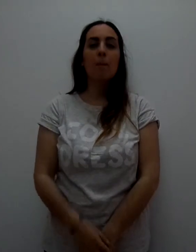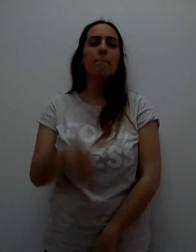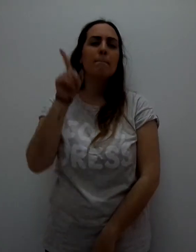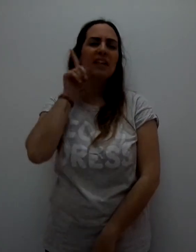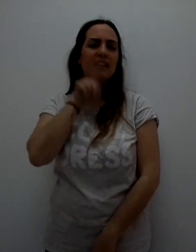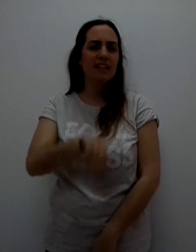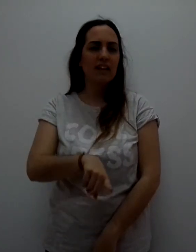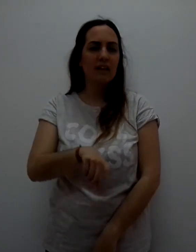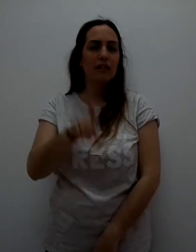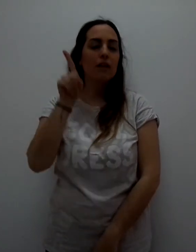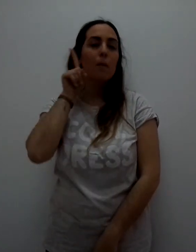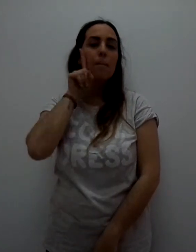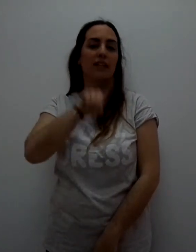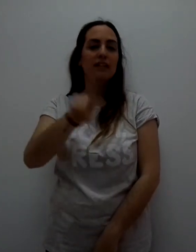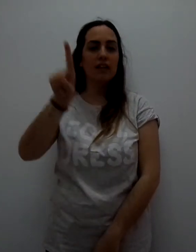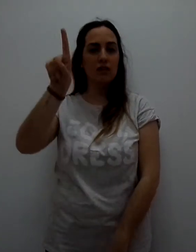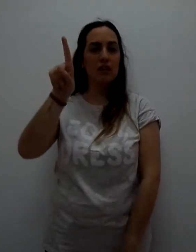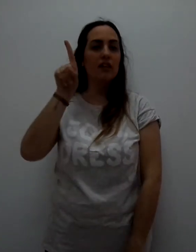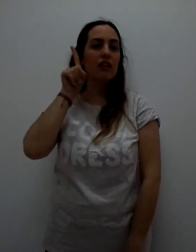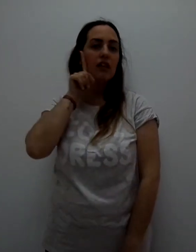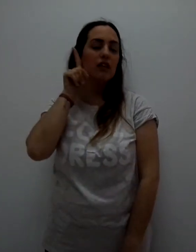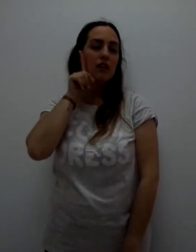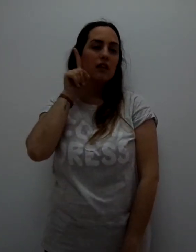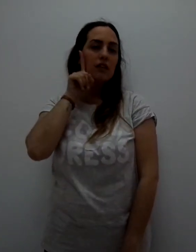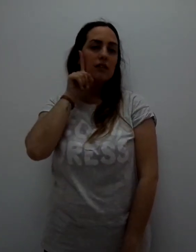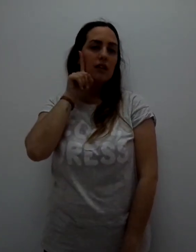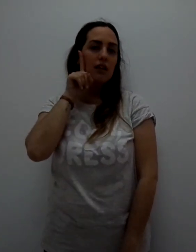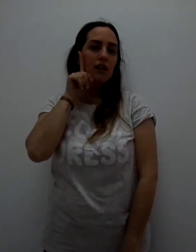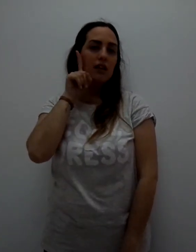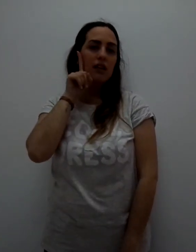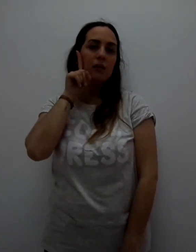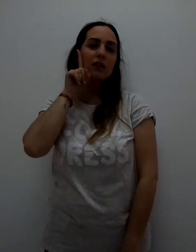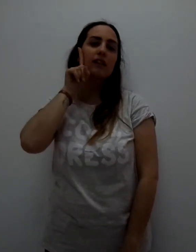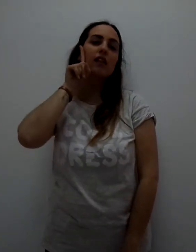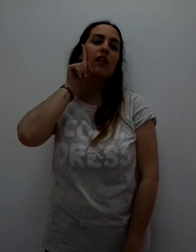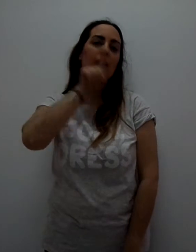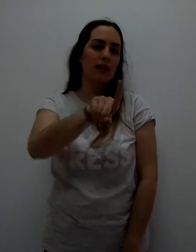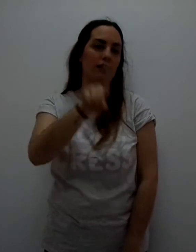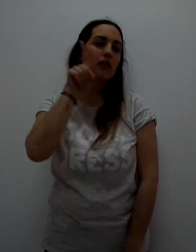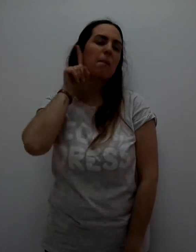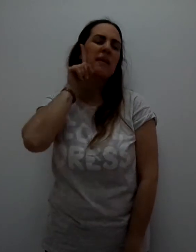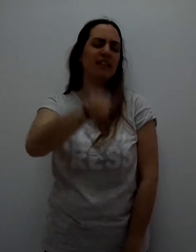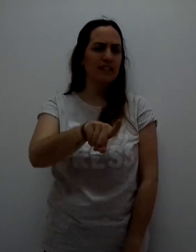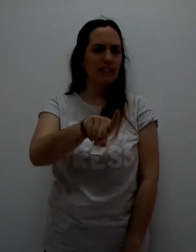Mentira. Mentira, cuando el índice sale de aquí de la mejilla hacia adelante. Mentira.